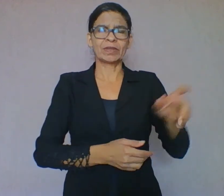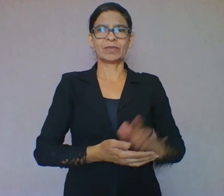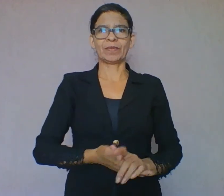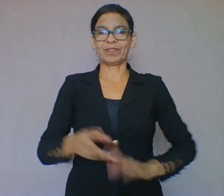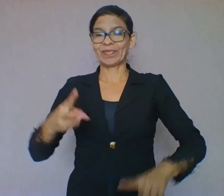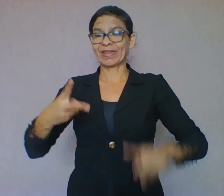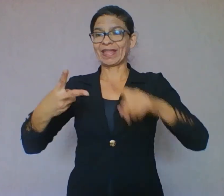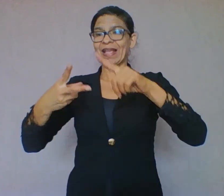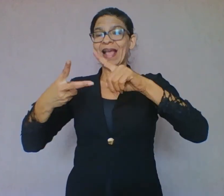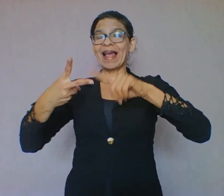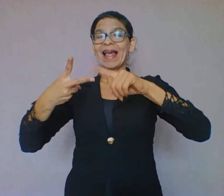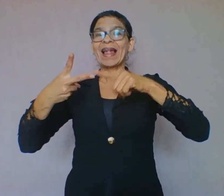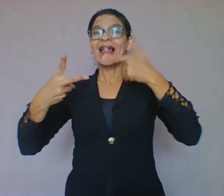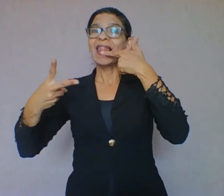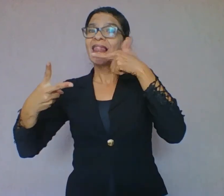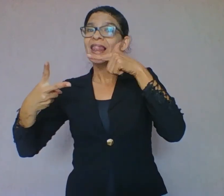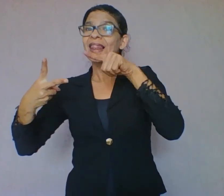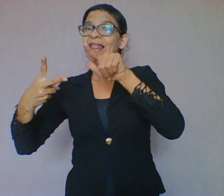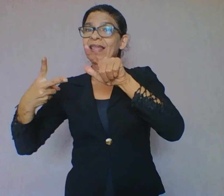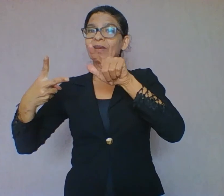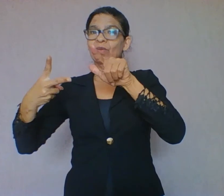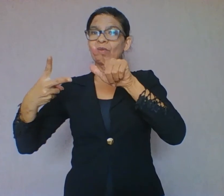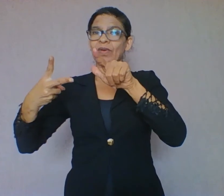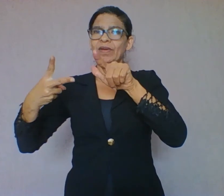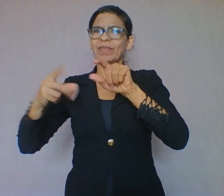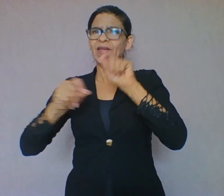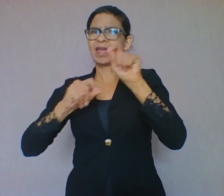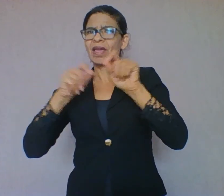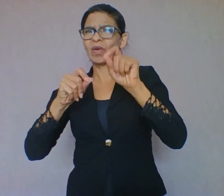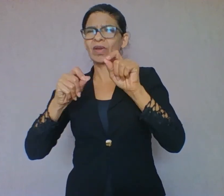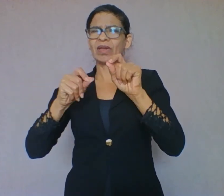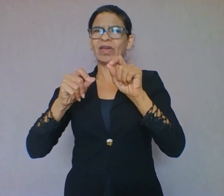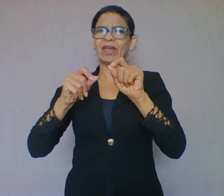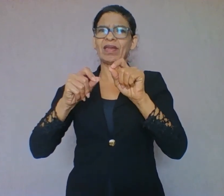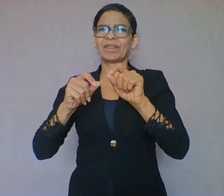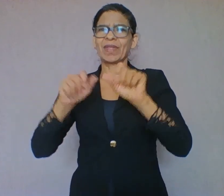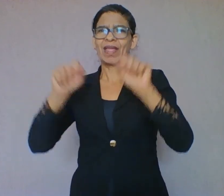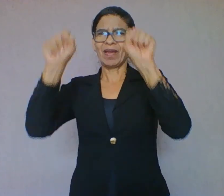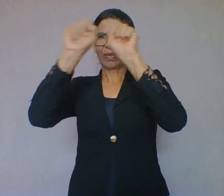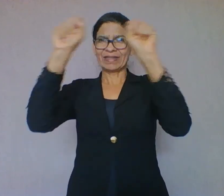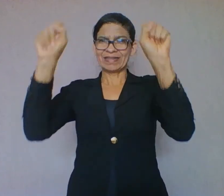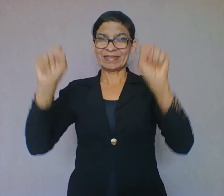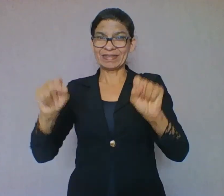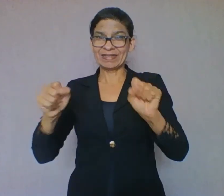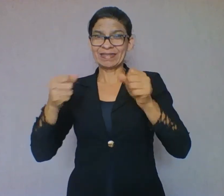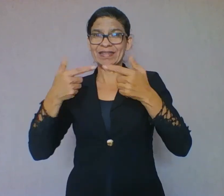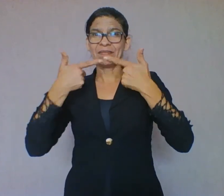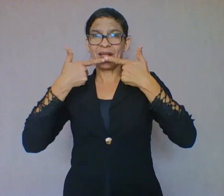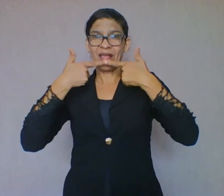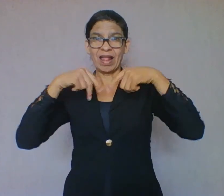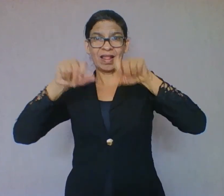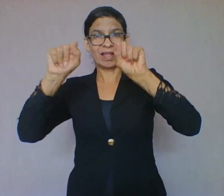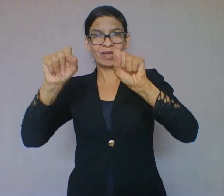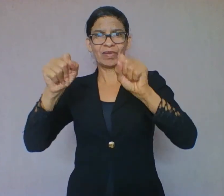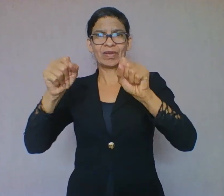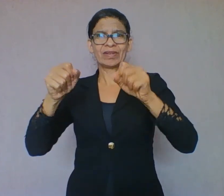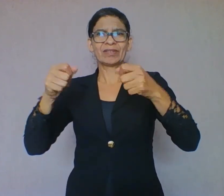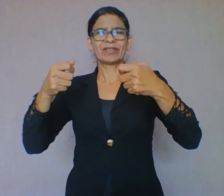entendida como forma de realização da linguagem, como sistema linguístico necessário ao seu exercício, na